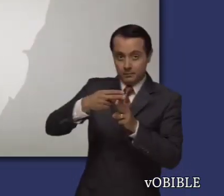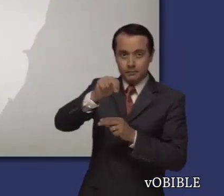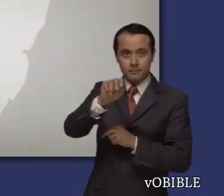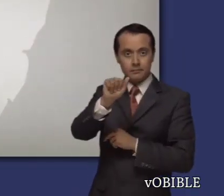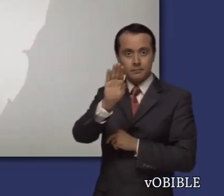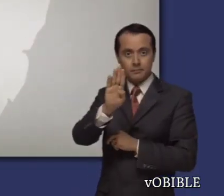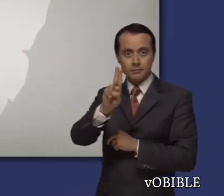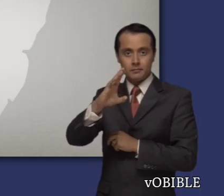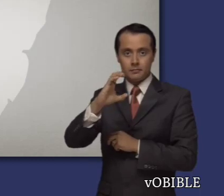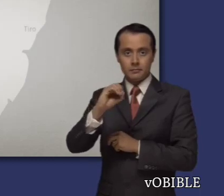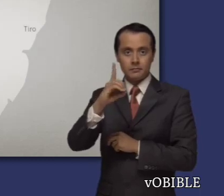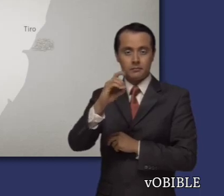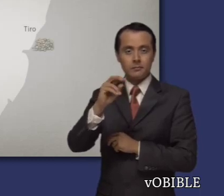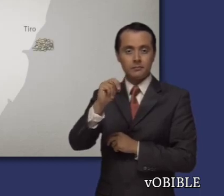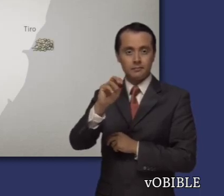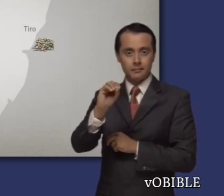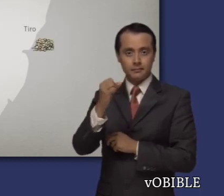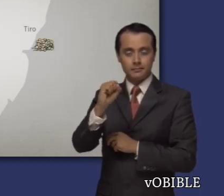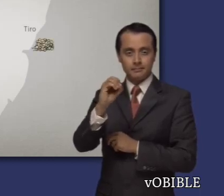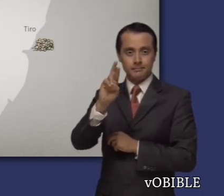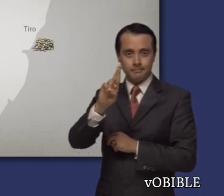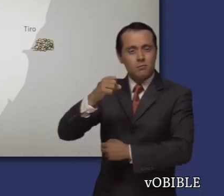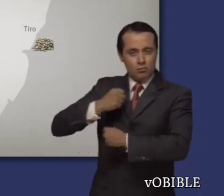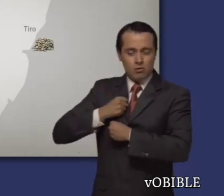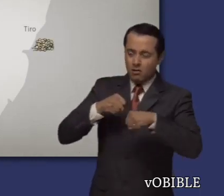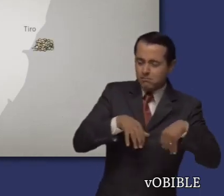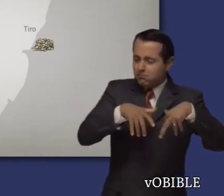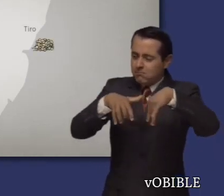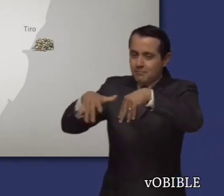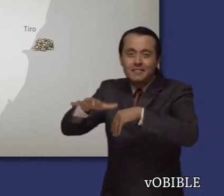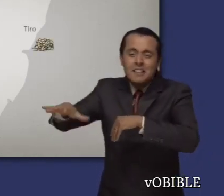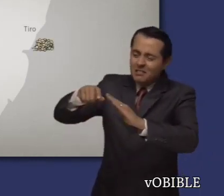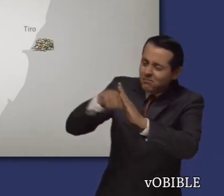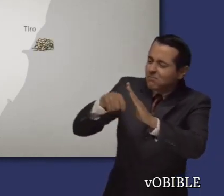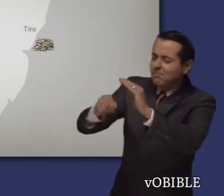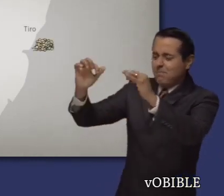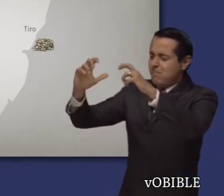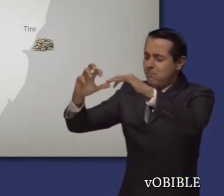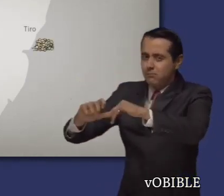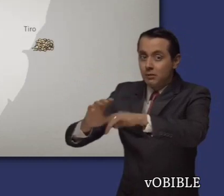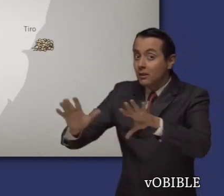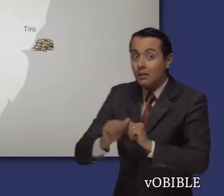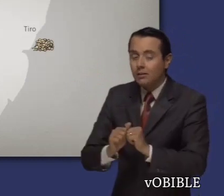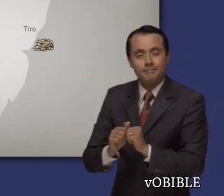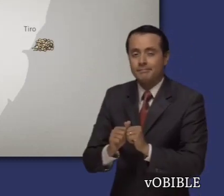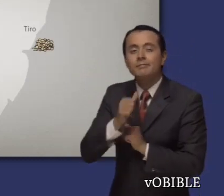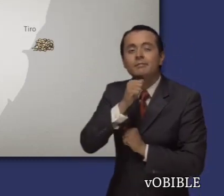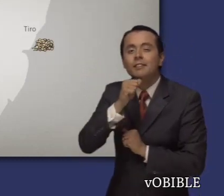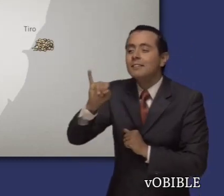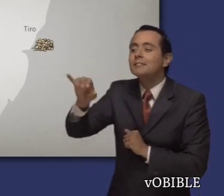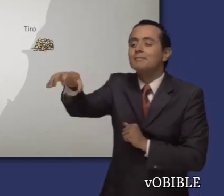¿Sabía que la profecía contra Tiro se cumplió en dos etapas? Años después de que